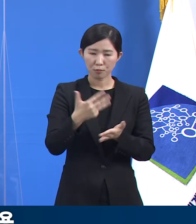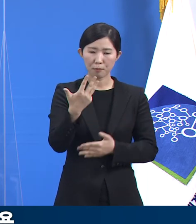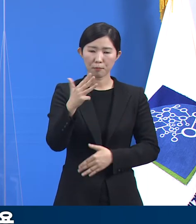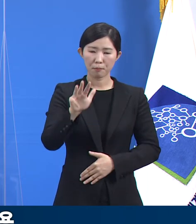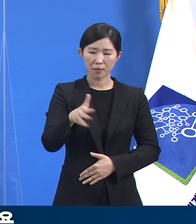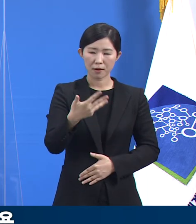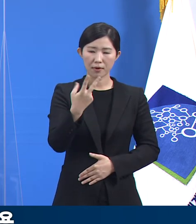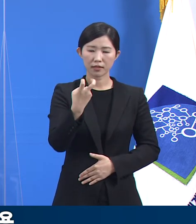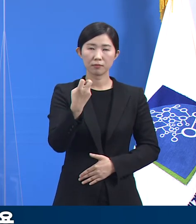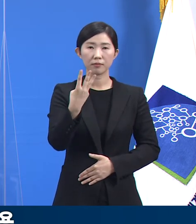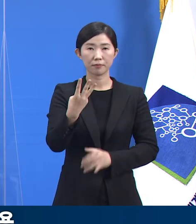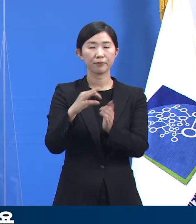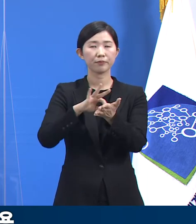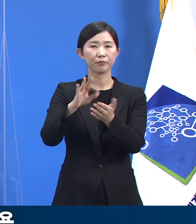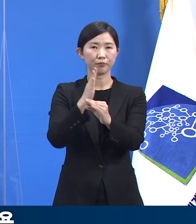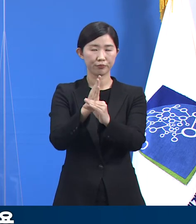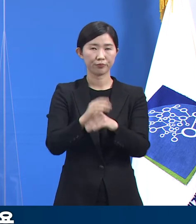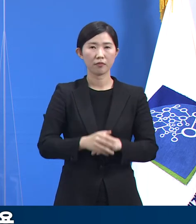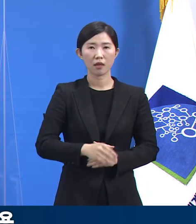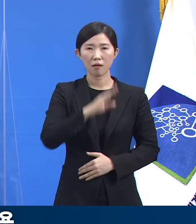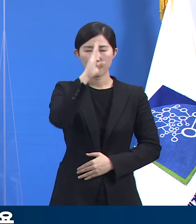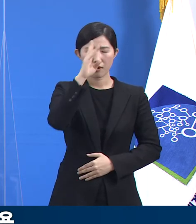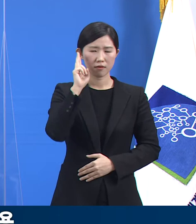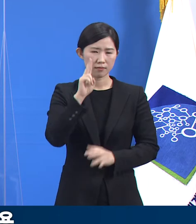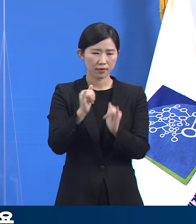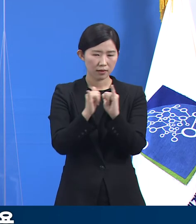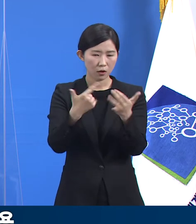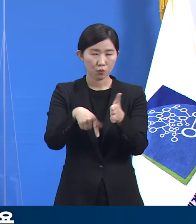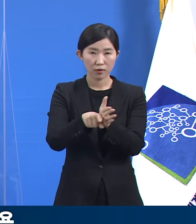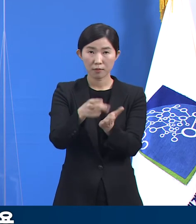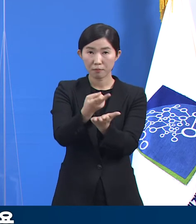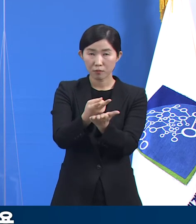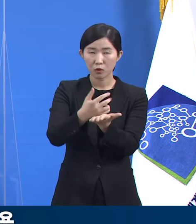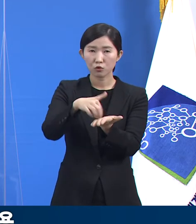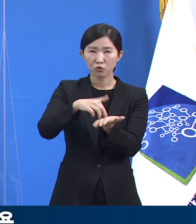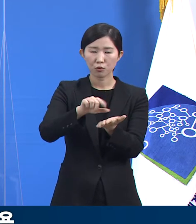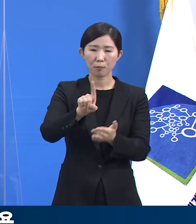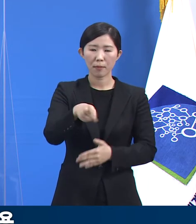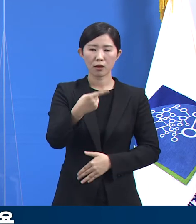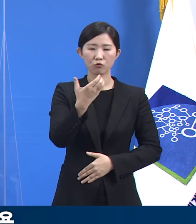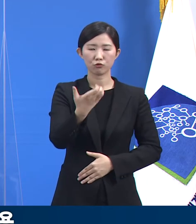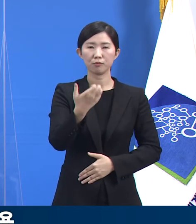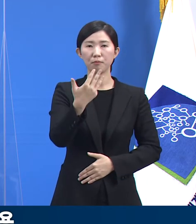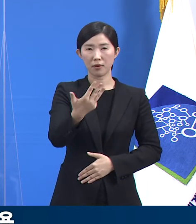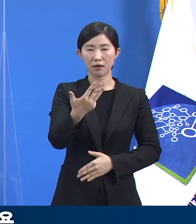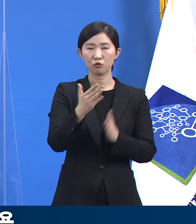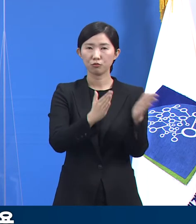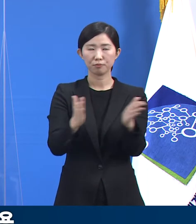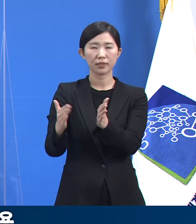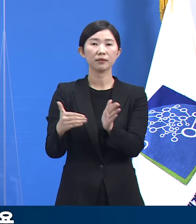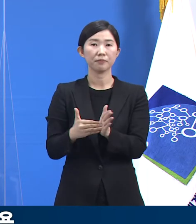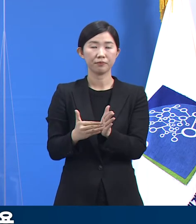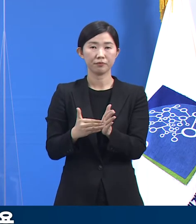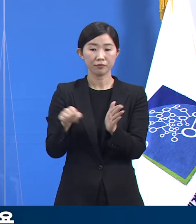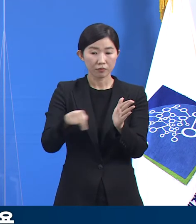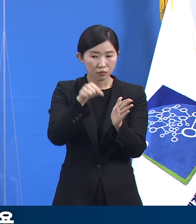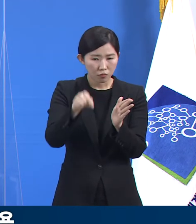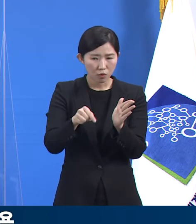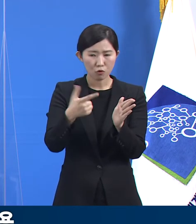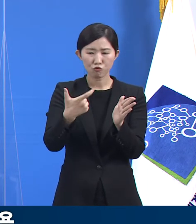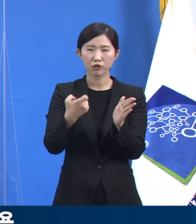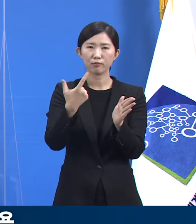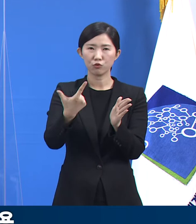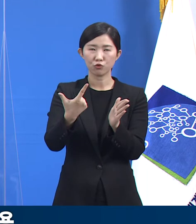있습니다. 중증환자 치료 병상은 총 198병상을 확보하였으며 이 중 66개를